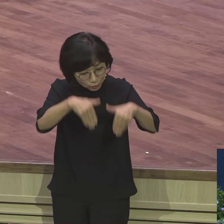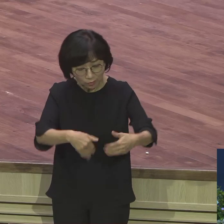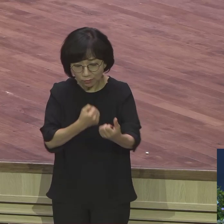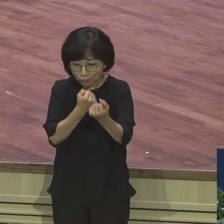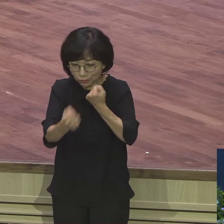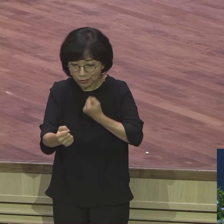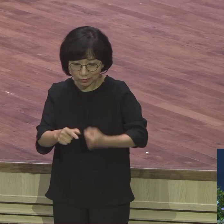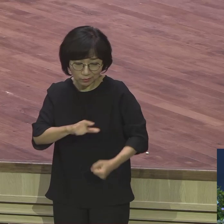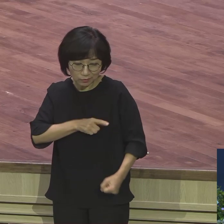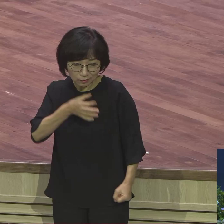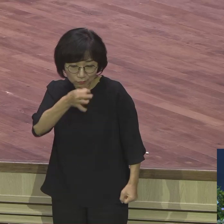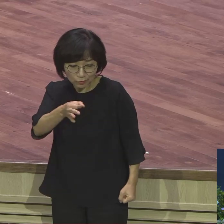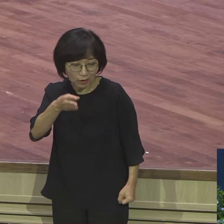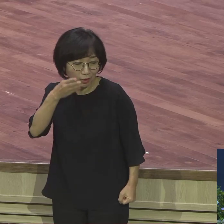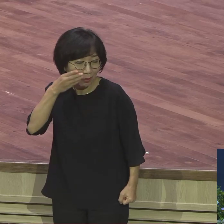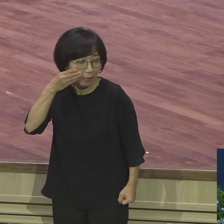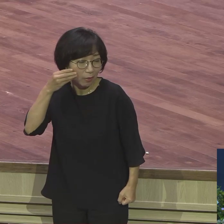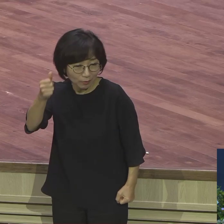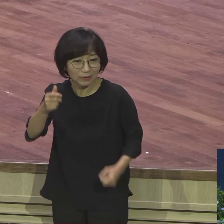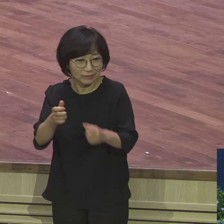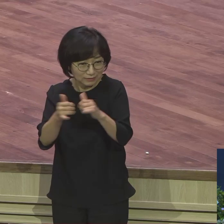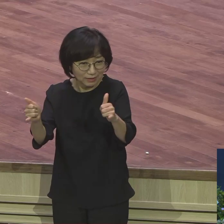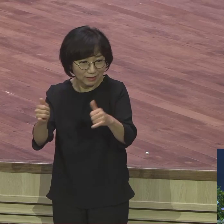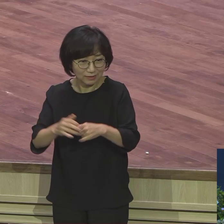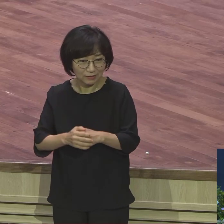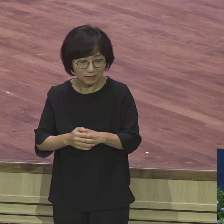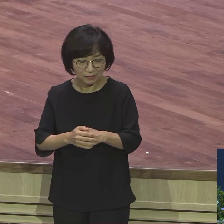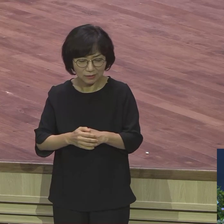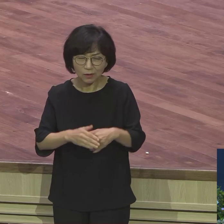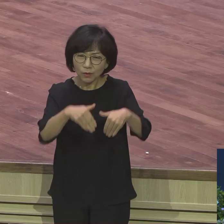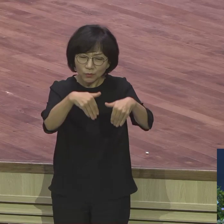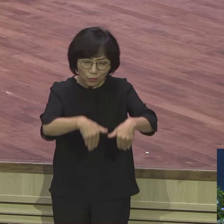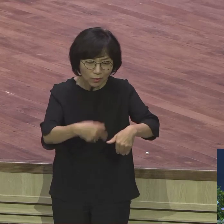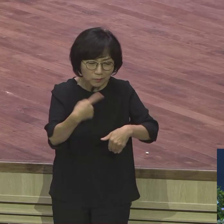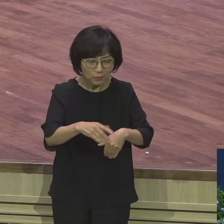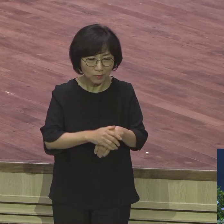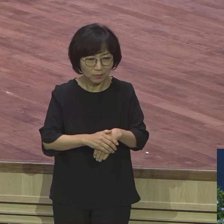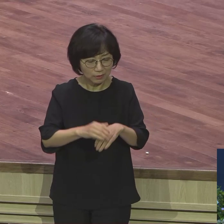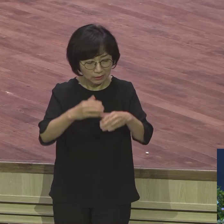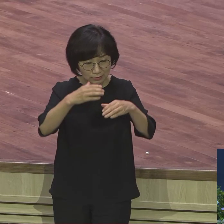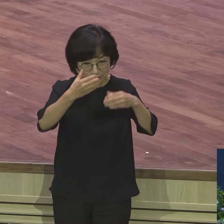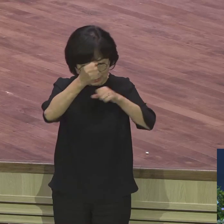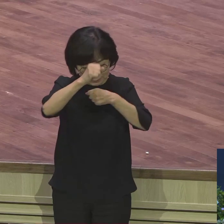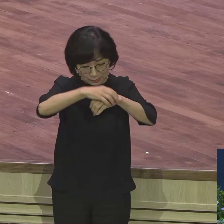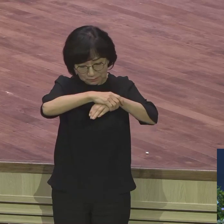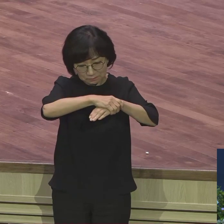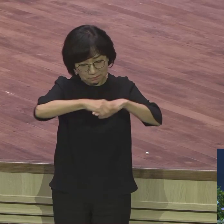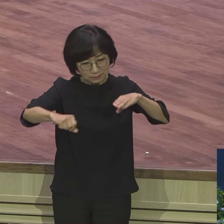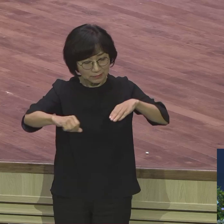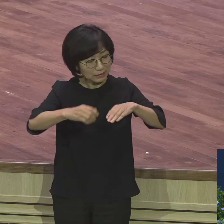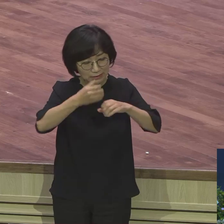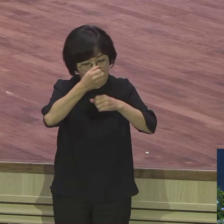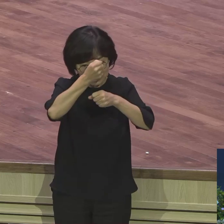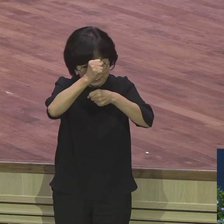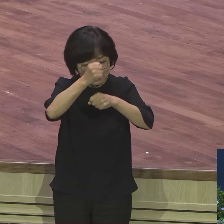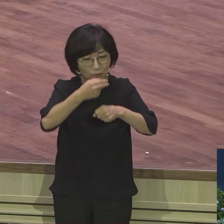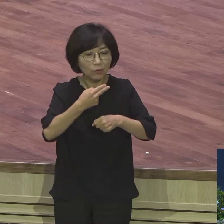노예인데 옷도 제대로 모르고 신발도 모르고 노예는 맨발로 다녀야 돼요. 노예인데 종인데